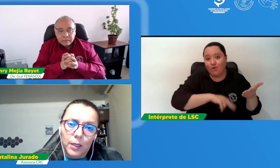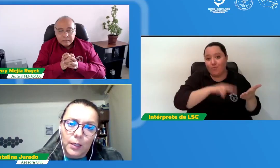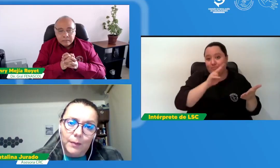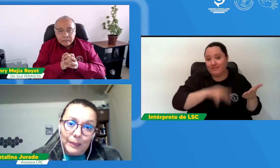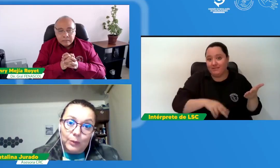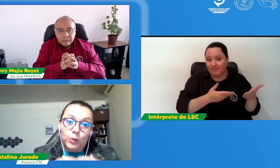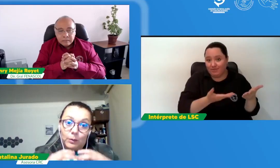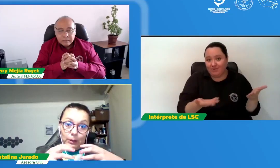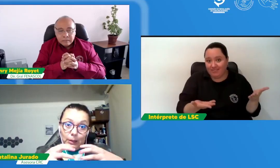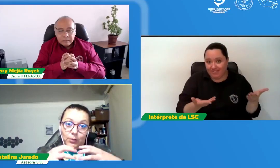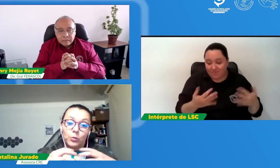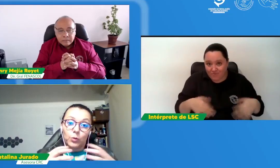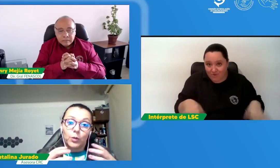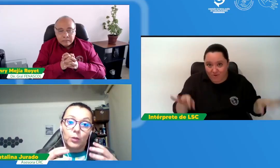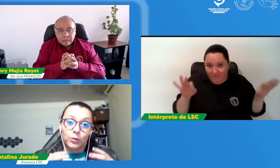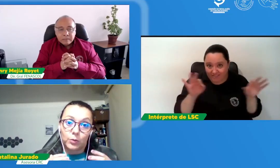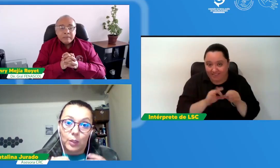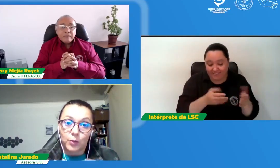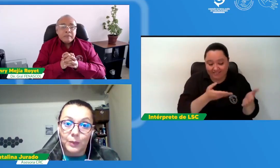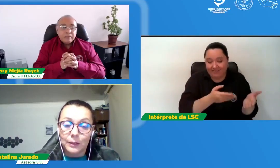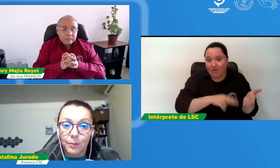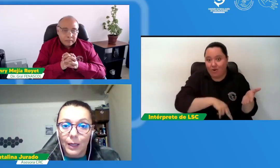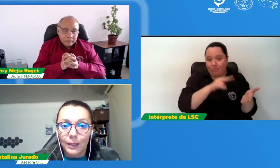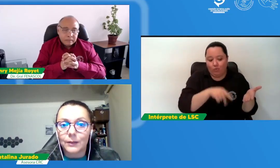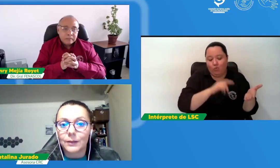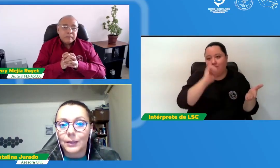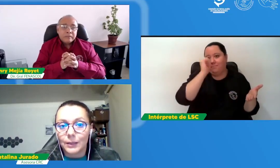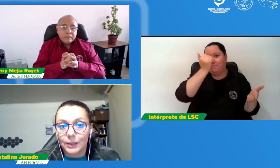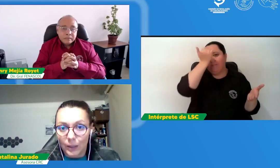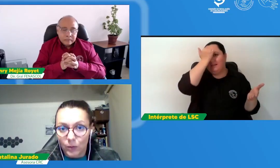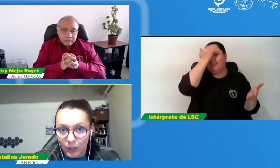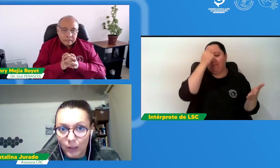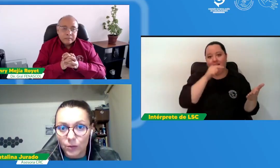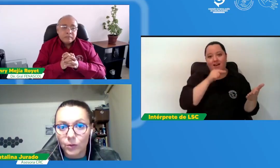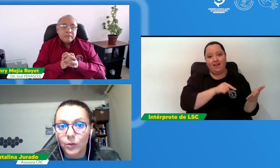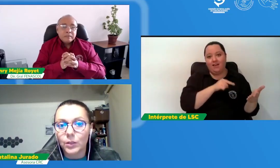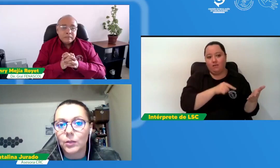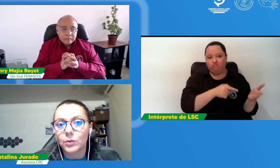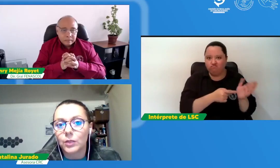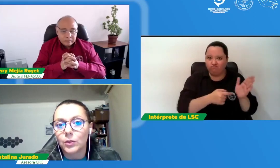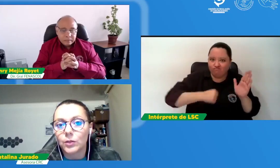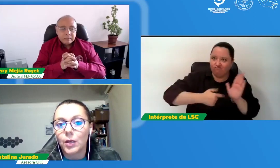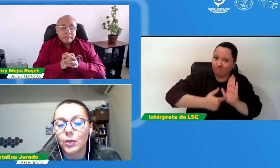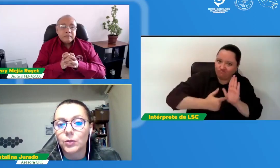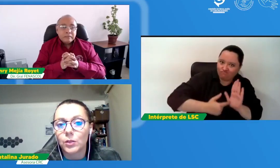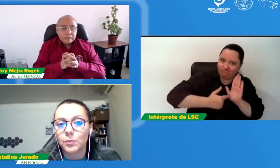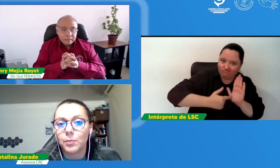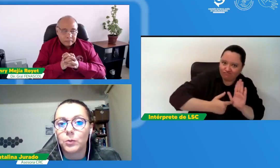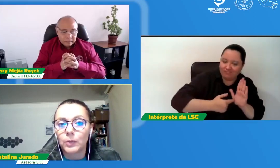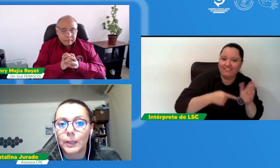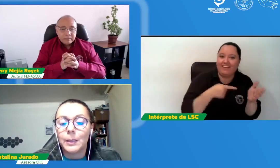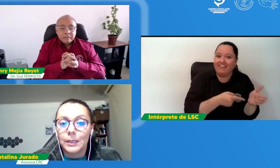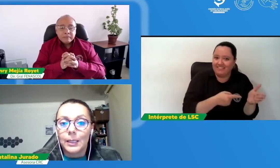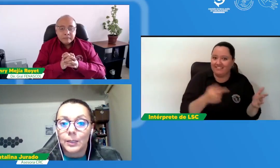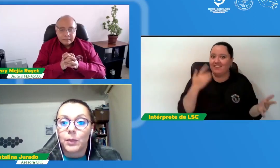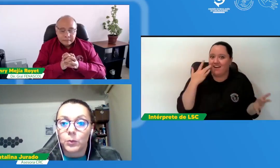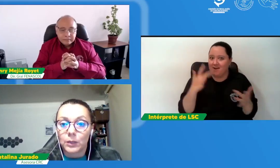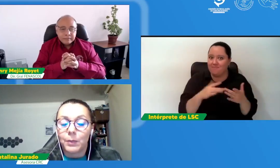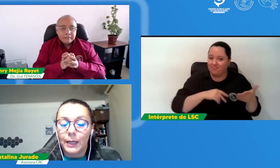es uno de los principales derroteros que nos ha dado las pautas para